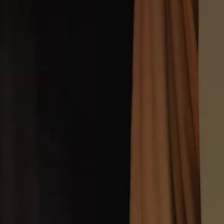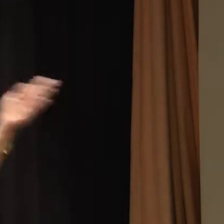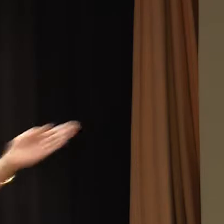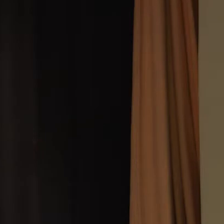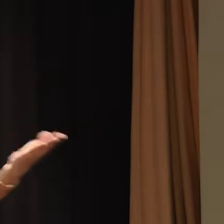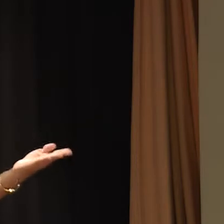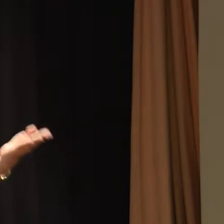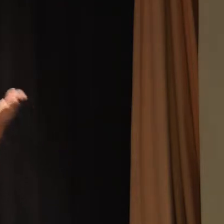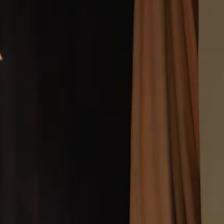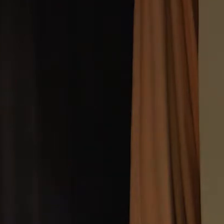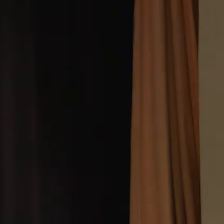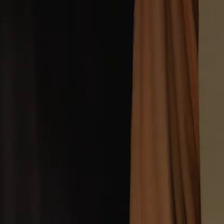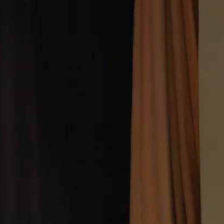sou gay, eu sou negro, eu sou pobre.